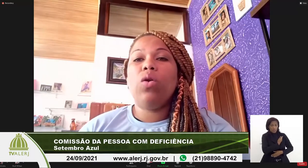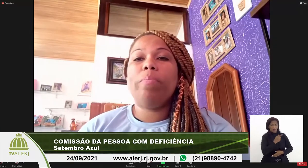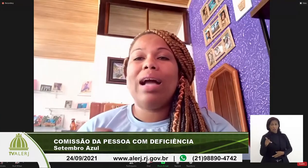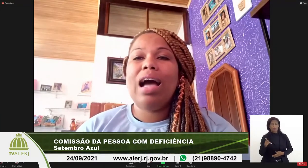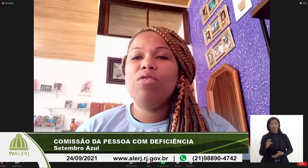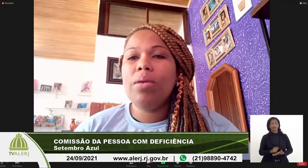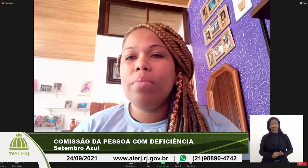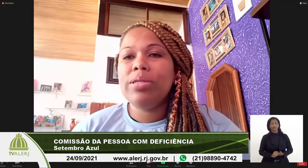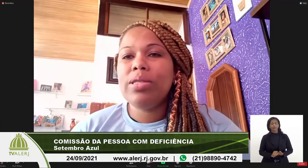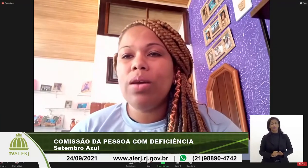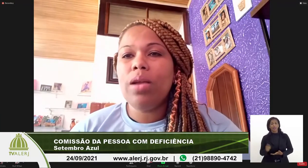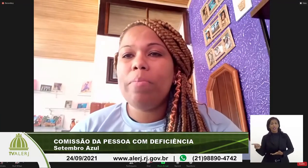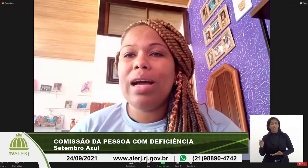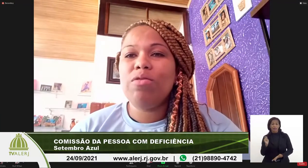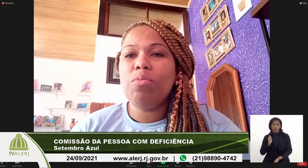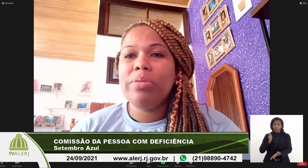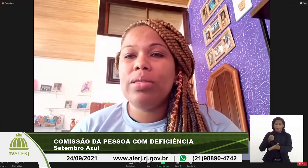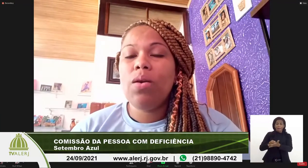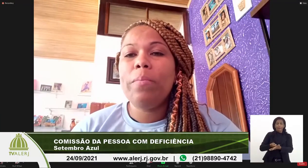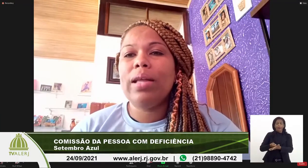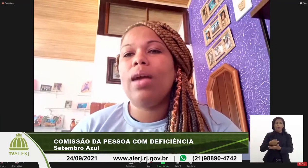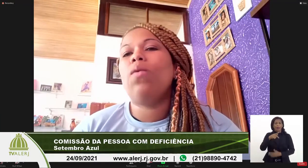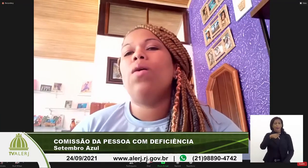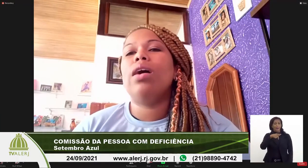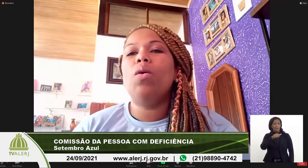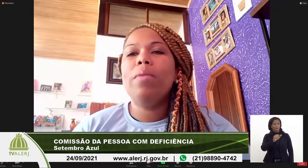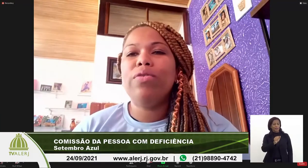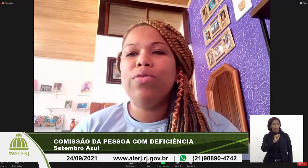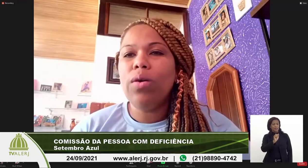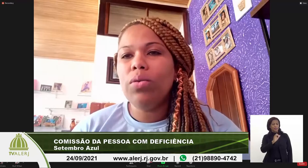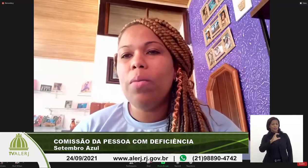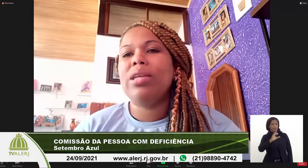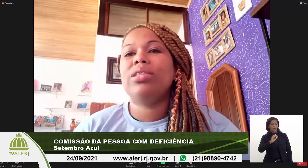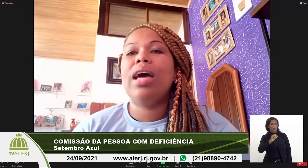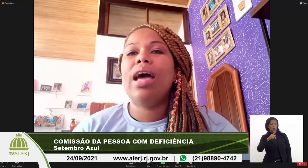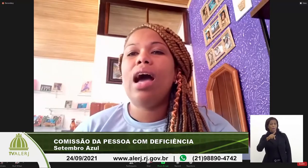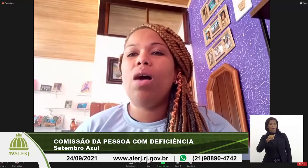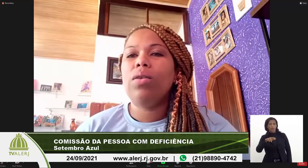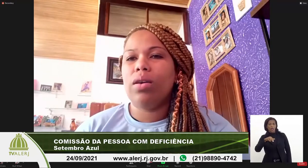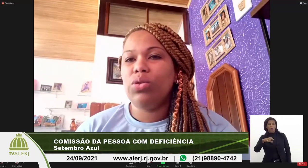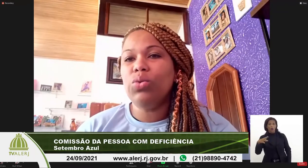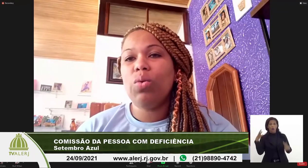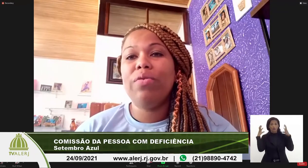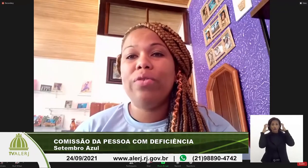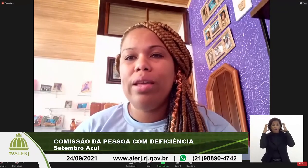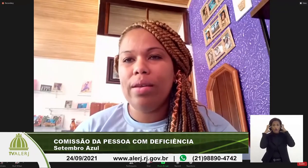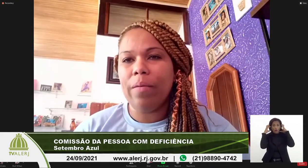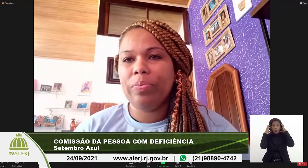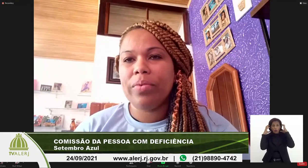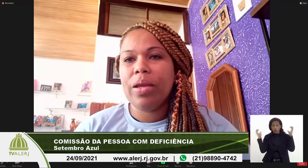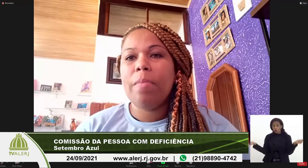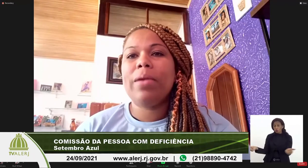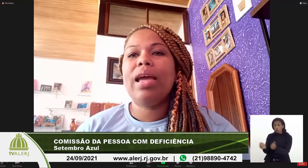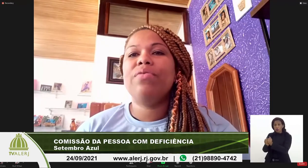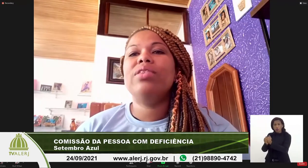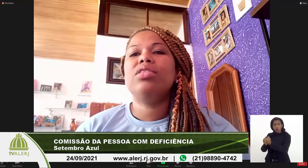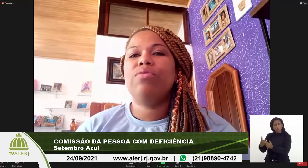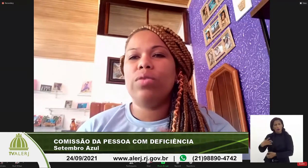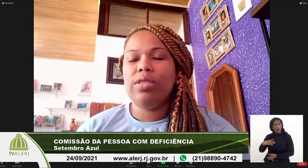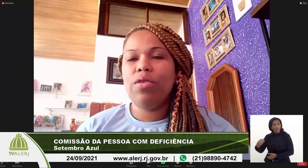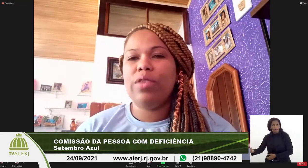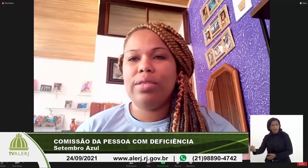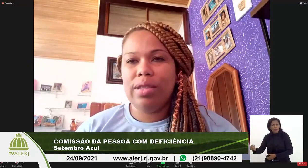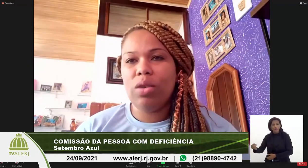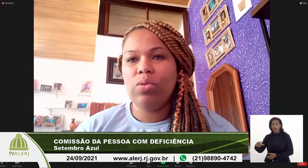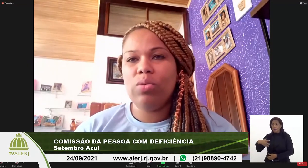Ela pagava uma psicopedagoga, uma fono, para estar na aula, junto com a filha, para que a filha se